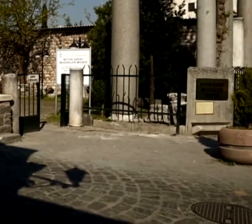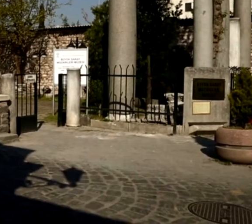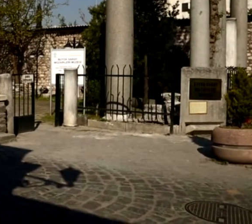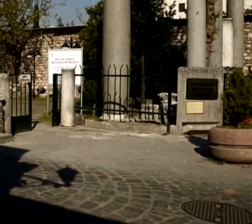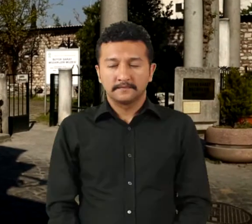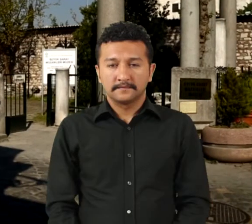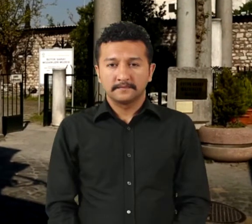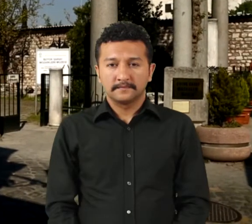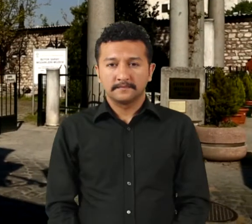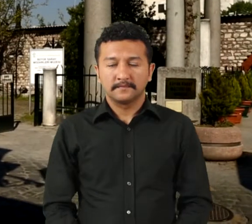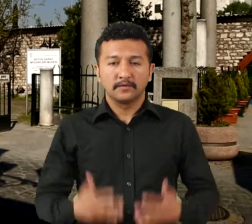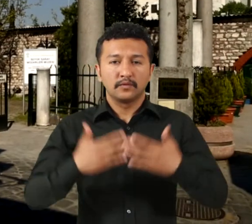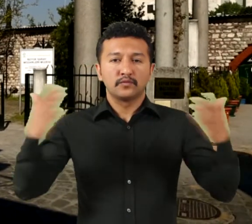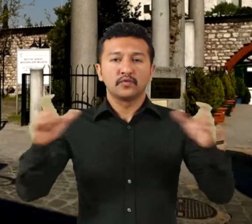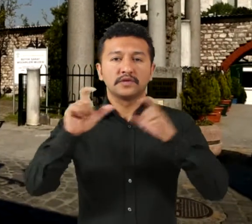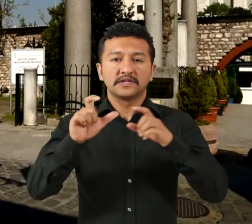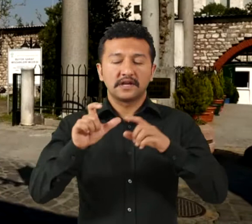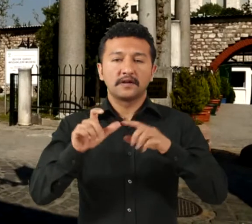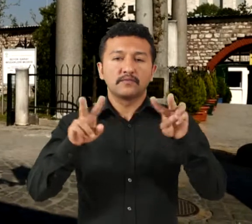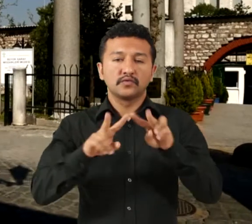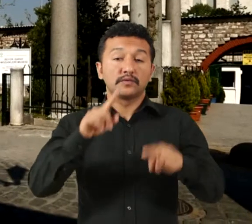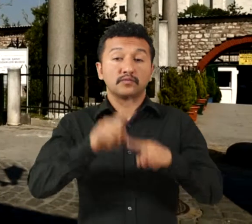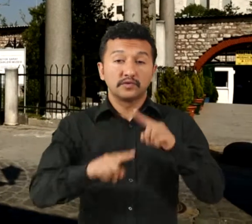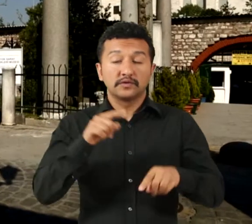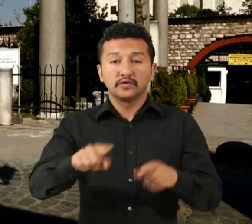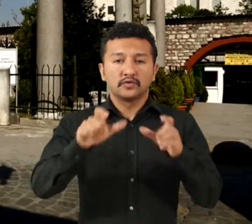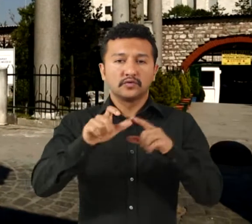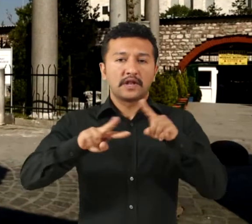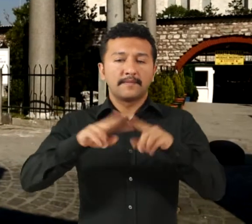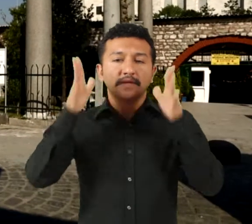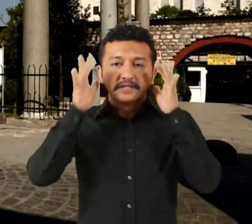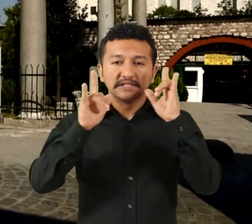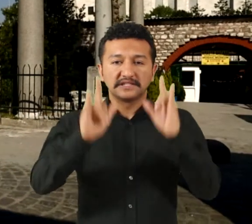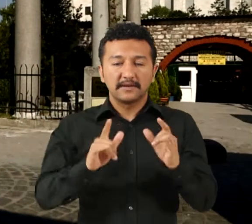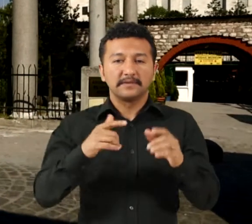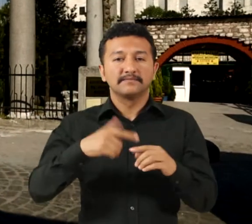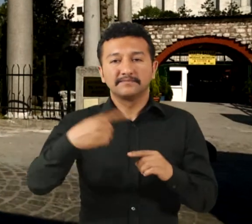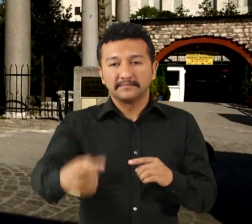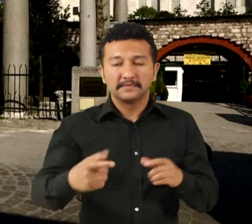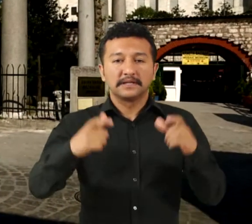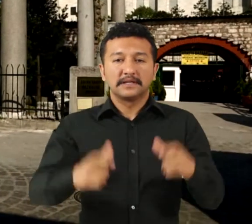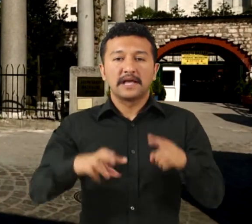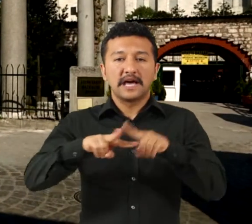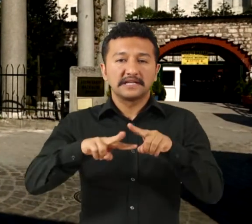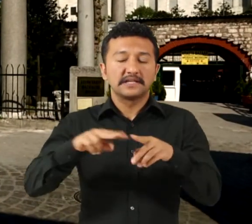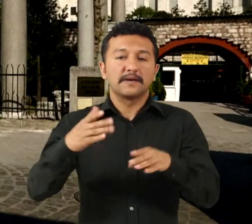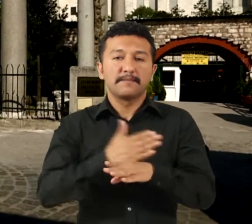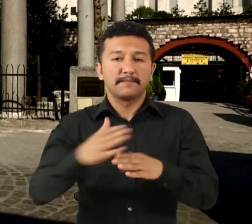Büyük Saray Mozaikleri Müzesi, Sultanahmet Camii Külliyesi'nde Arasta Pazarı içerisinde yer almaktadır.